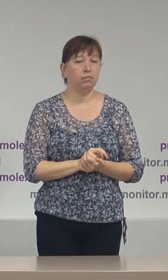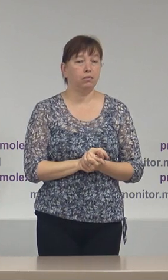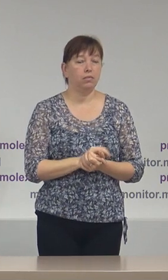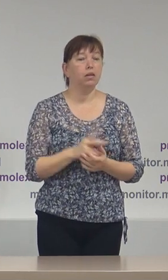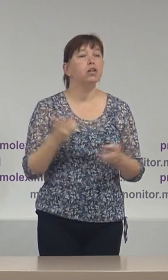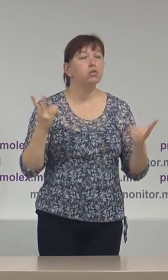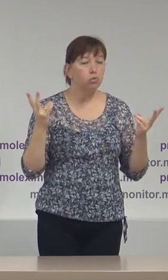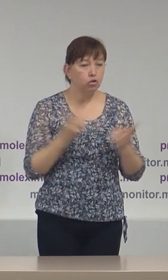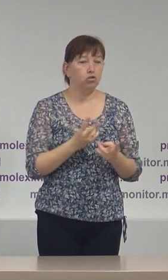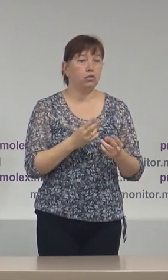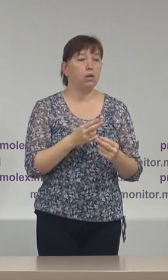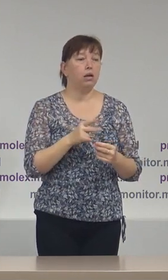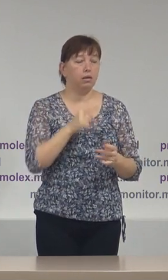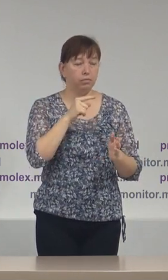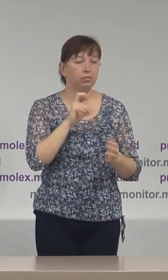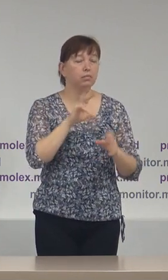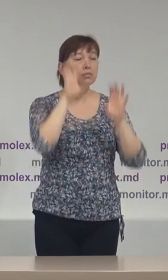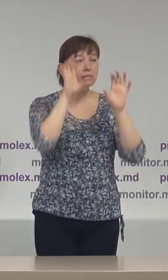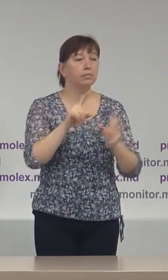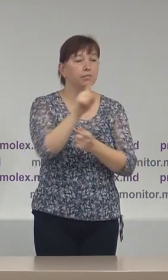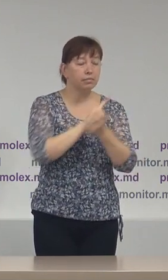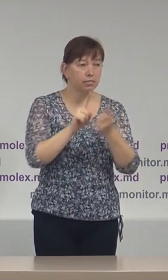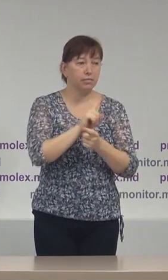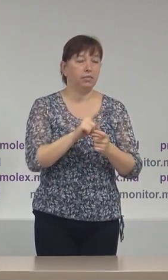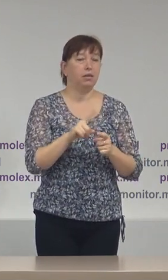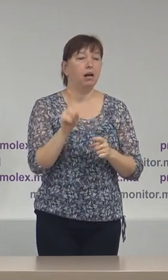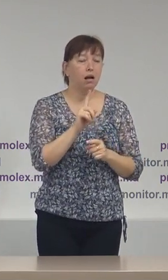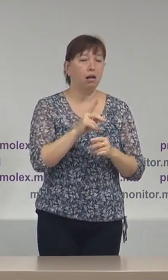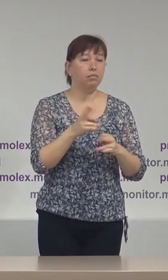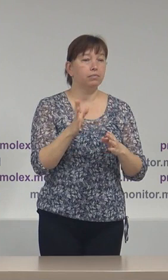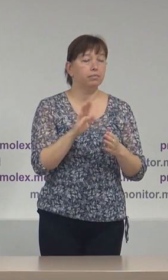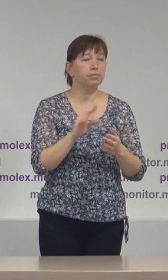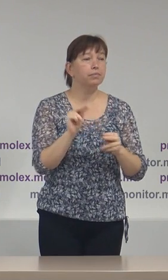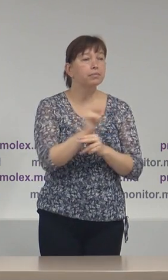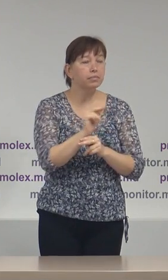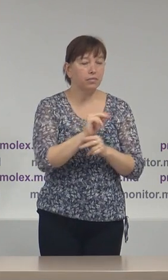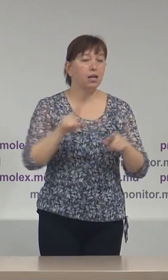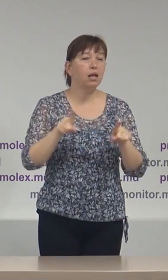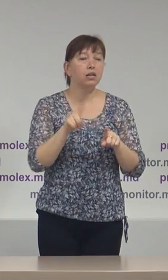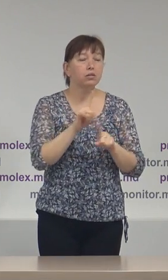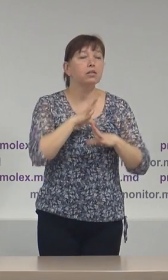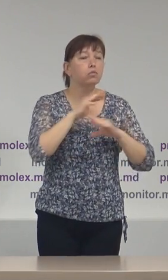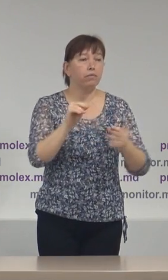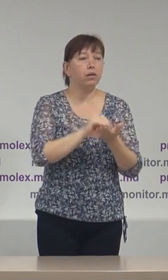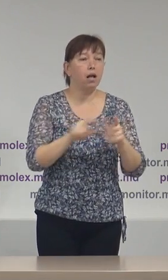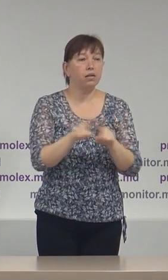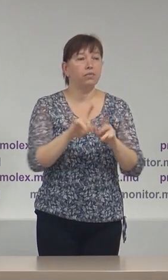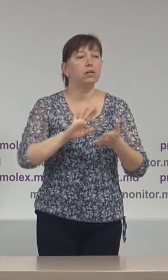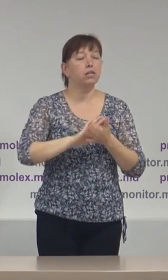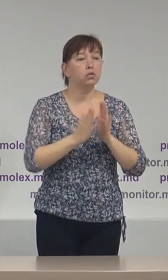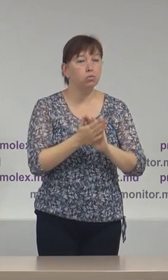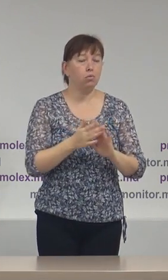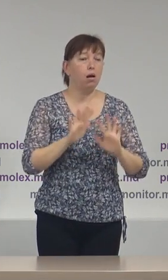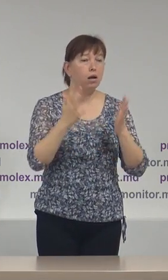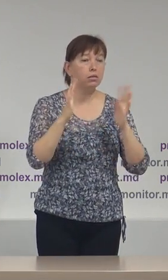sunt necesare intervenții legislative care să reglementeze și astfel de situații, ori suntem conștienți